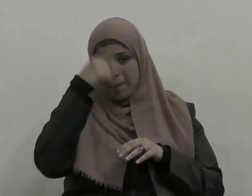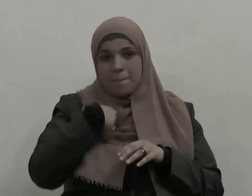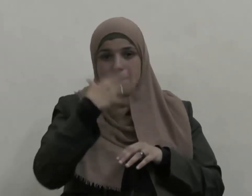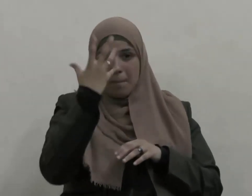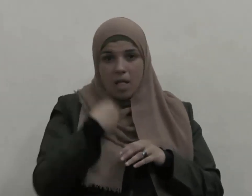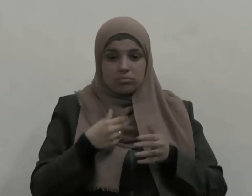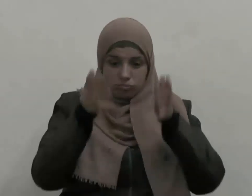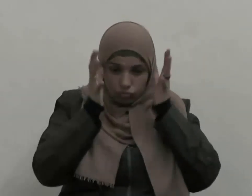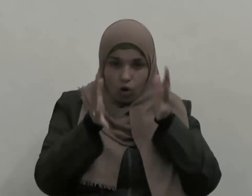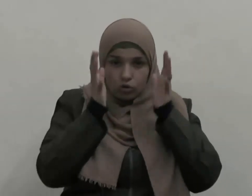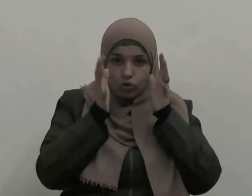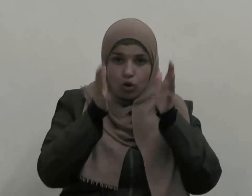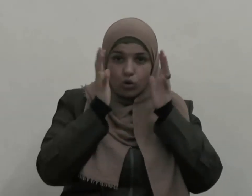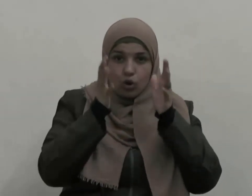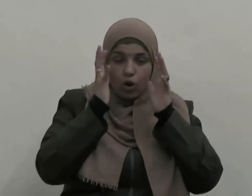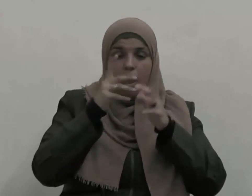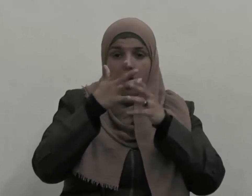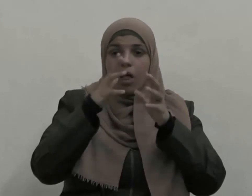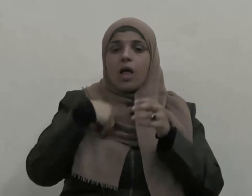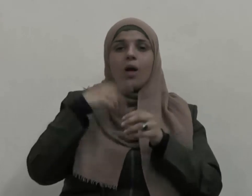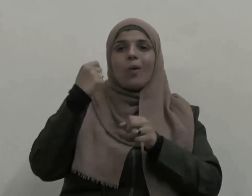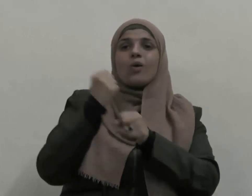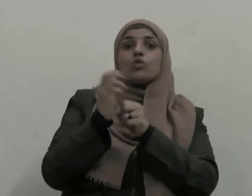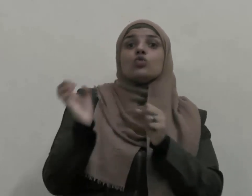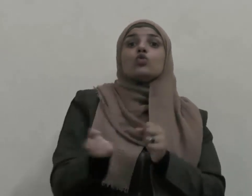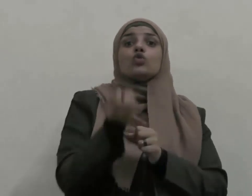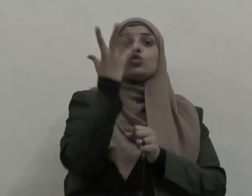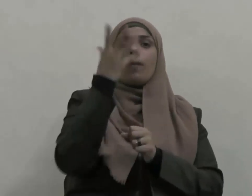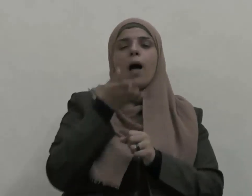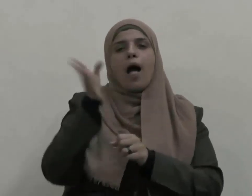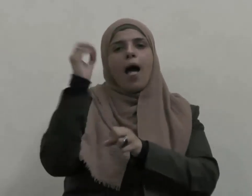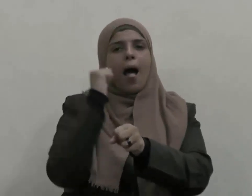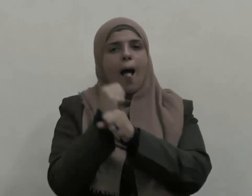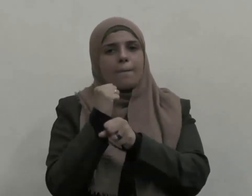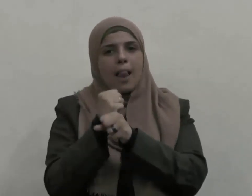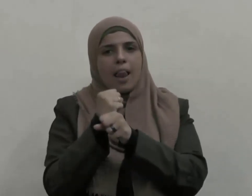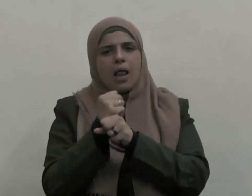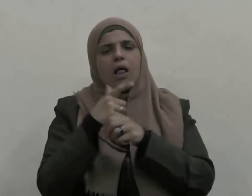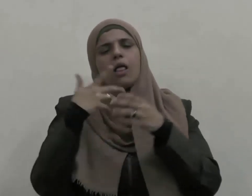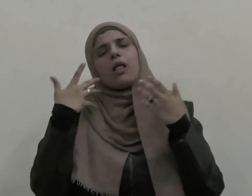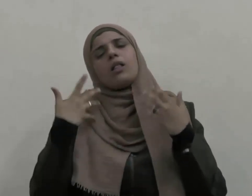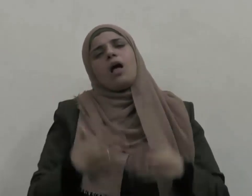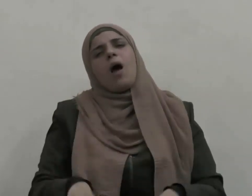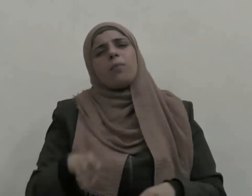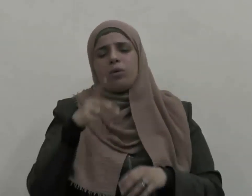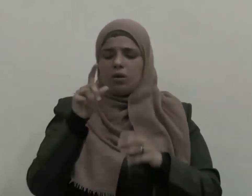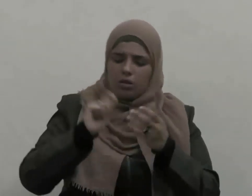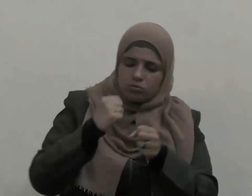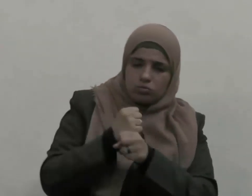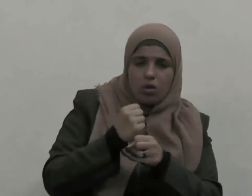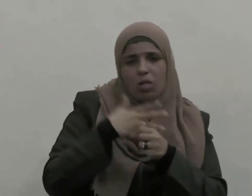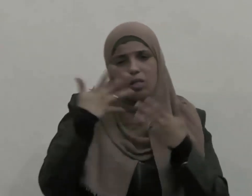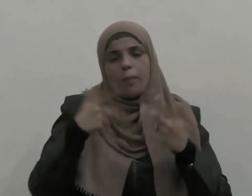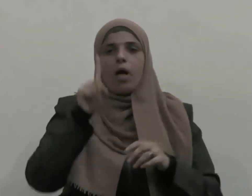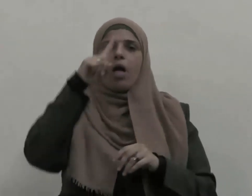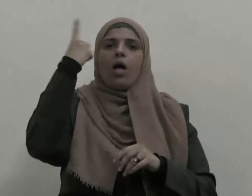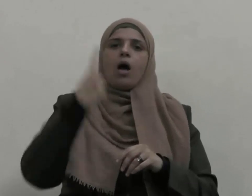إذا جاء النهار ذهب إلى عمله متعبا مرهقا ولم يكن بواجبه المنوط به